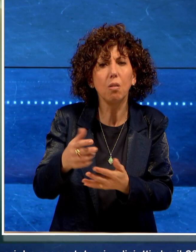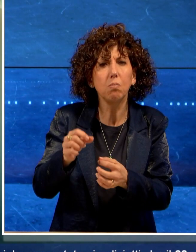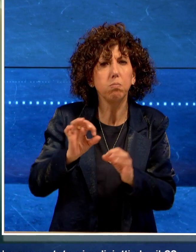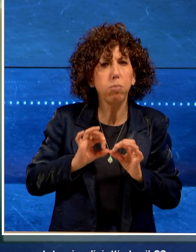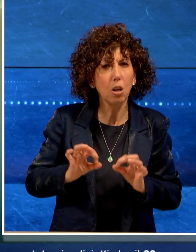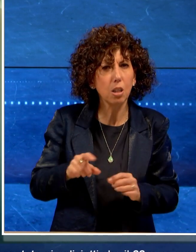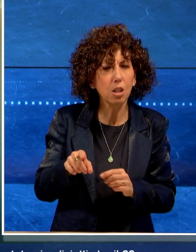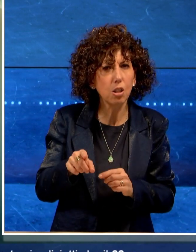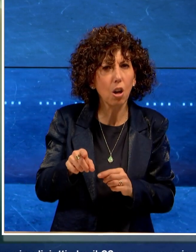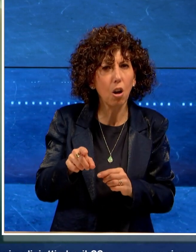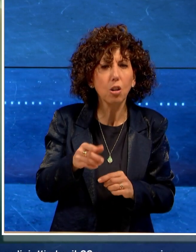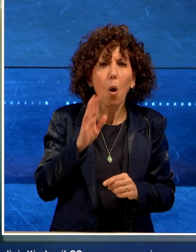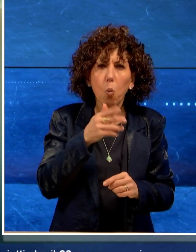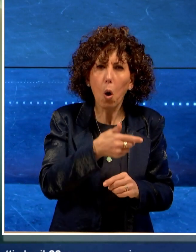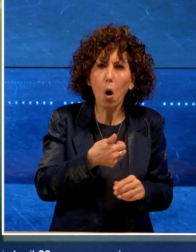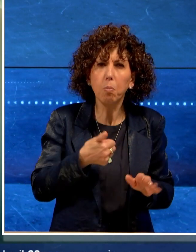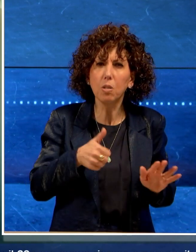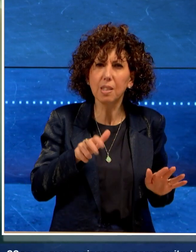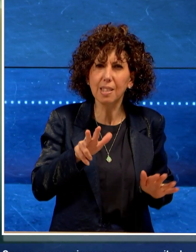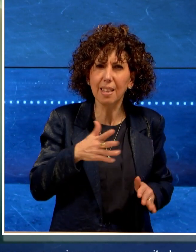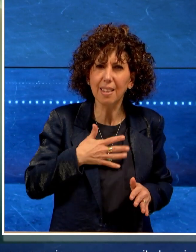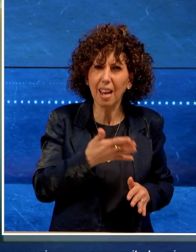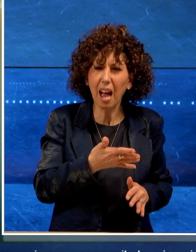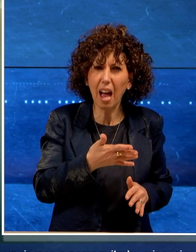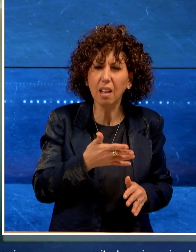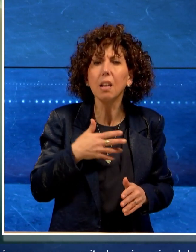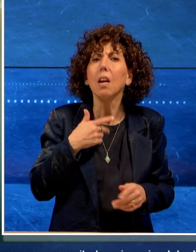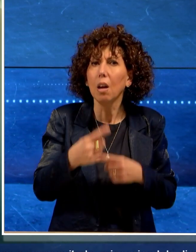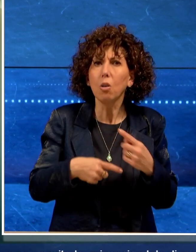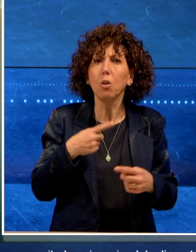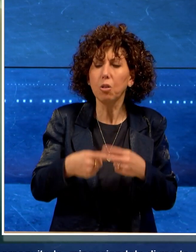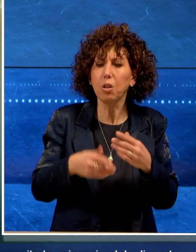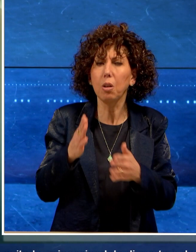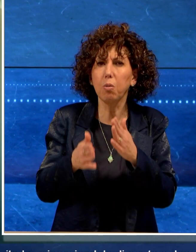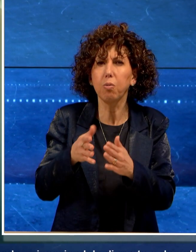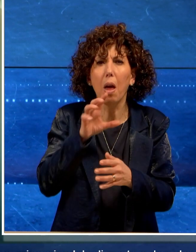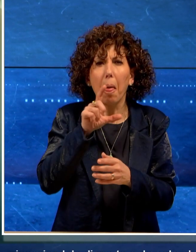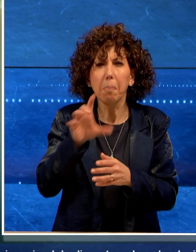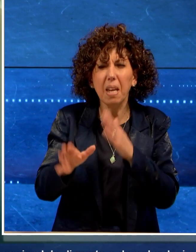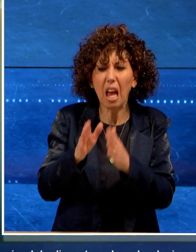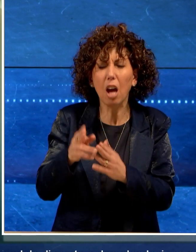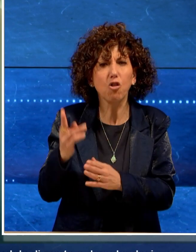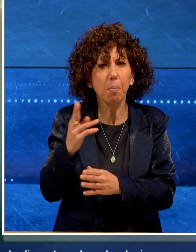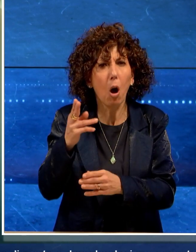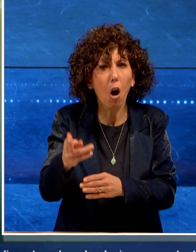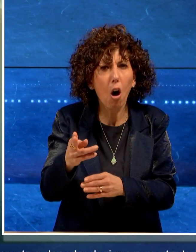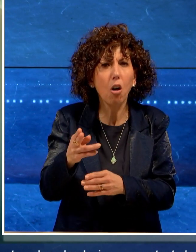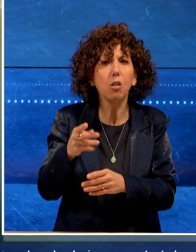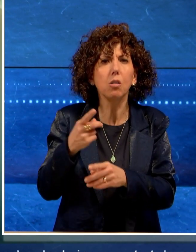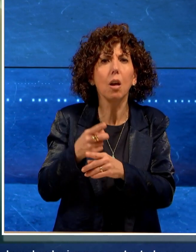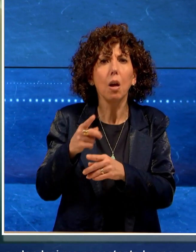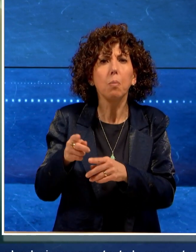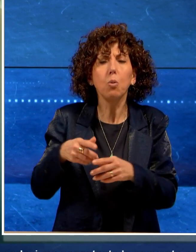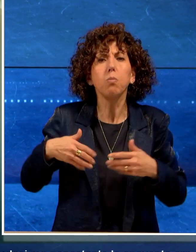poliziotti che il 63enne aveva ripreso a perseguitarla minacciandola di morte e